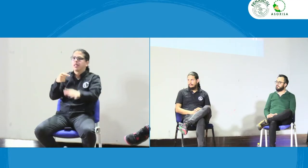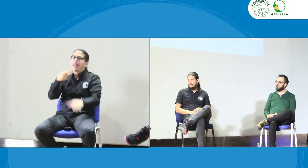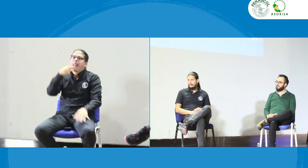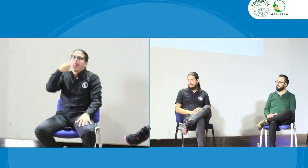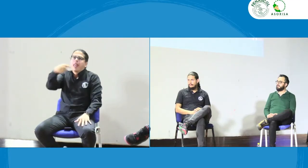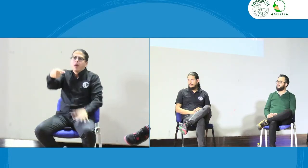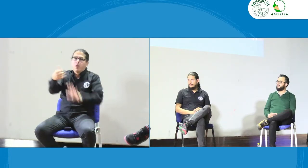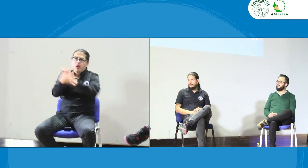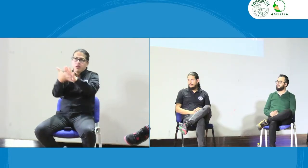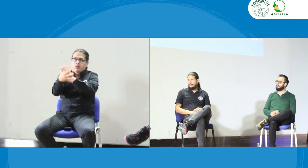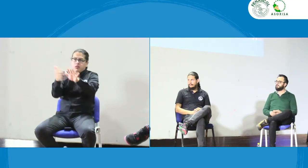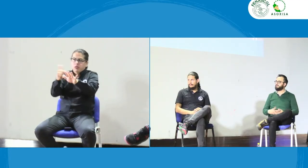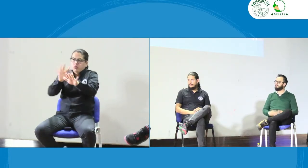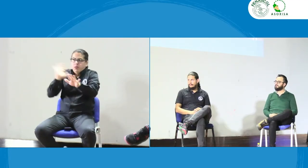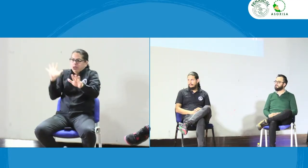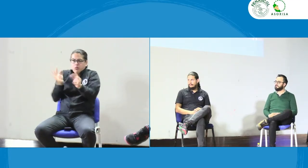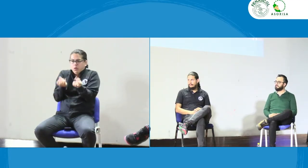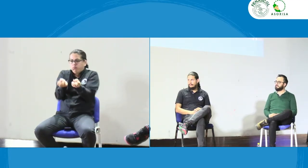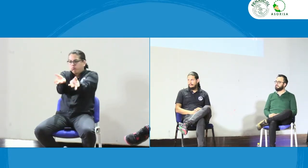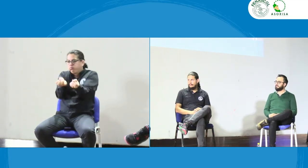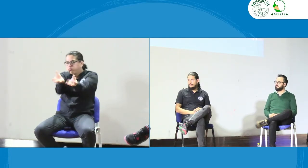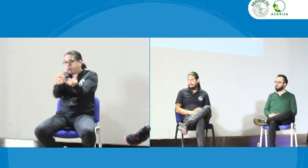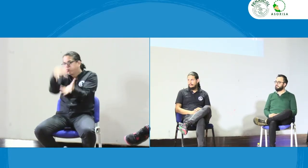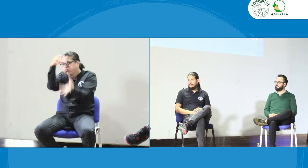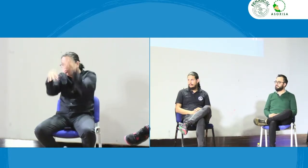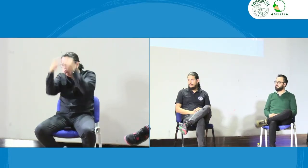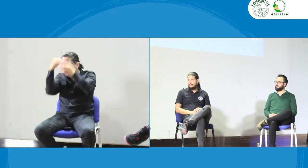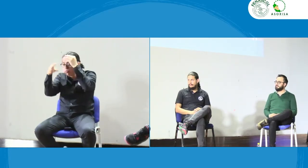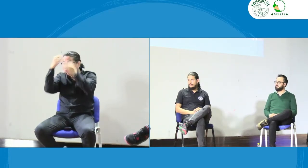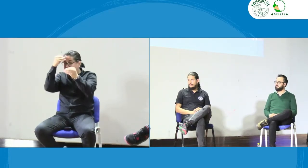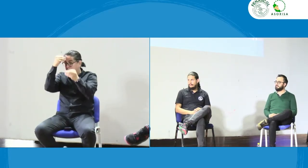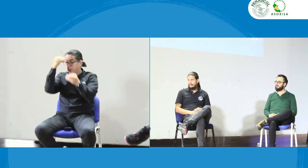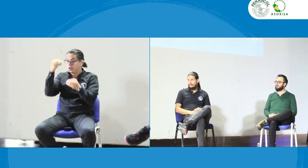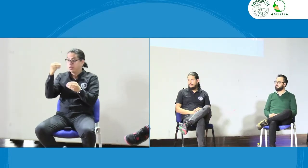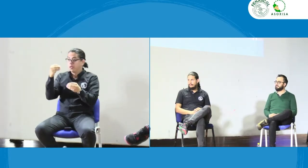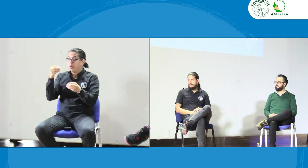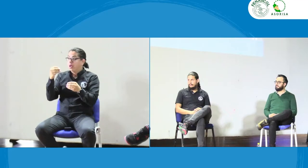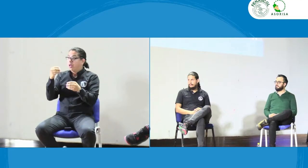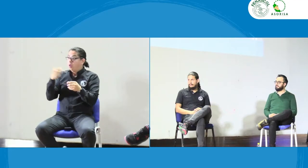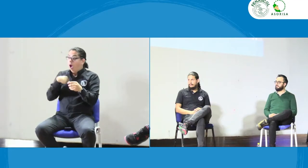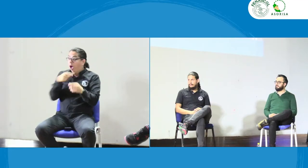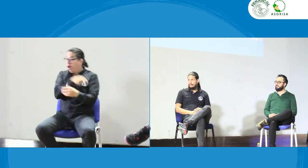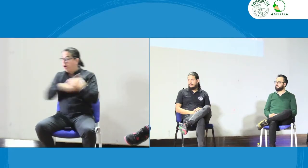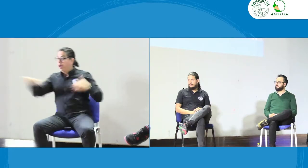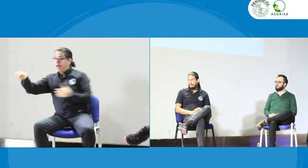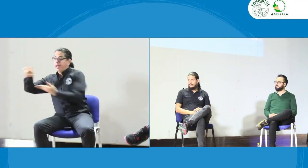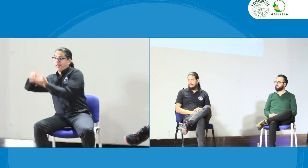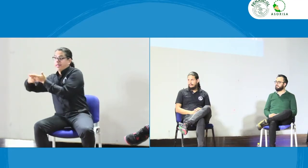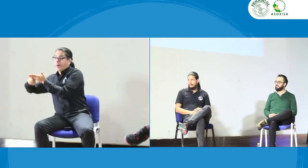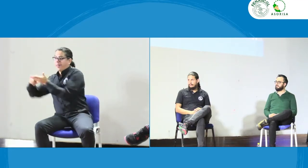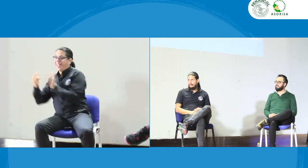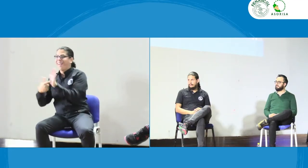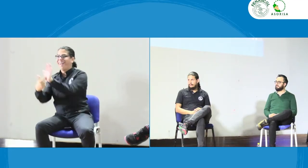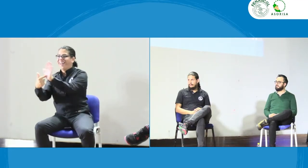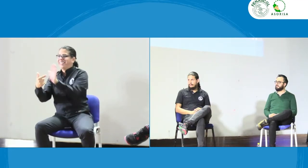certificado algunos están solamente se enseñó lengua de señas entonces